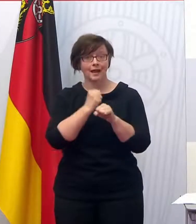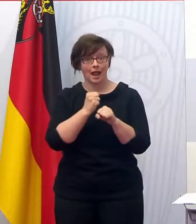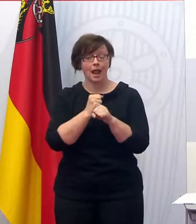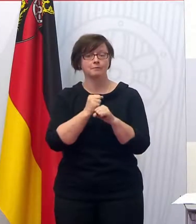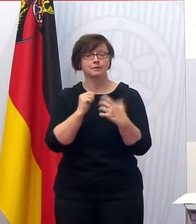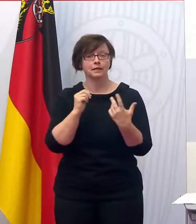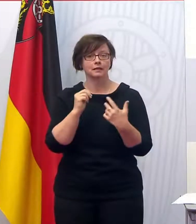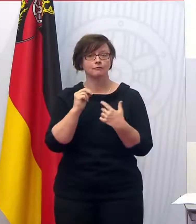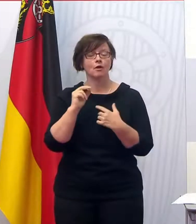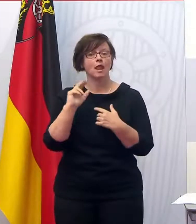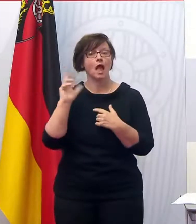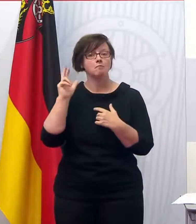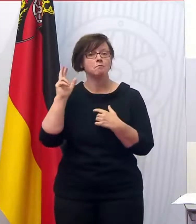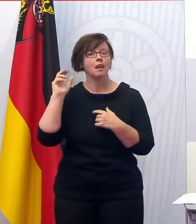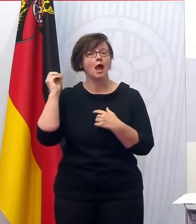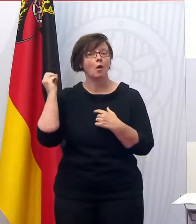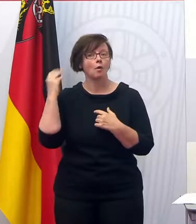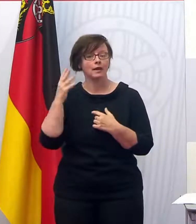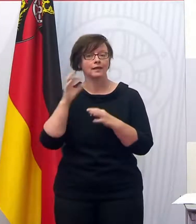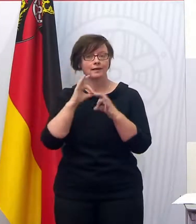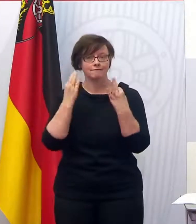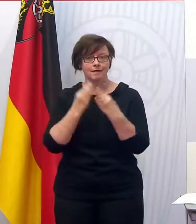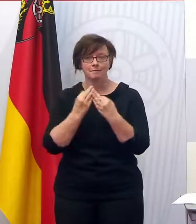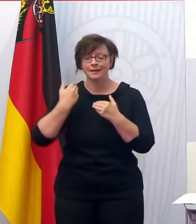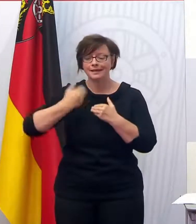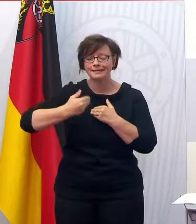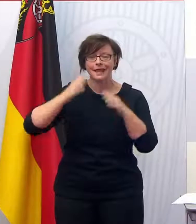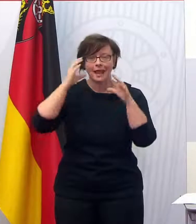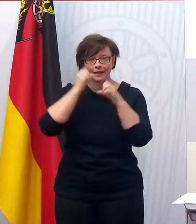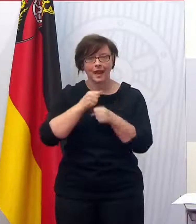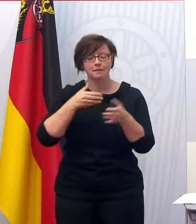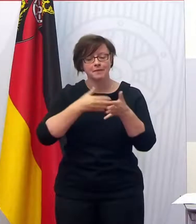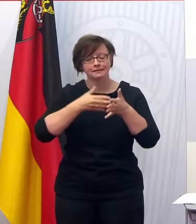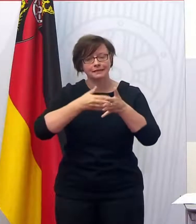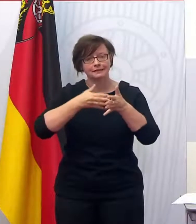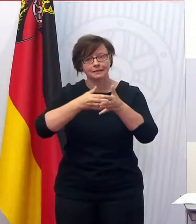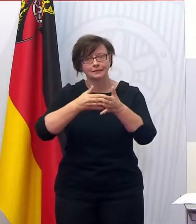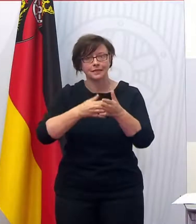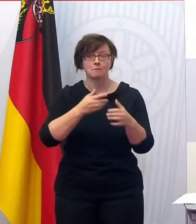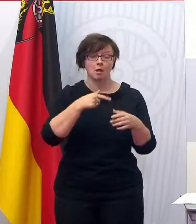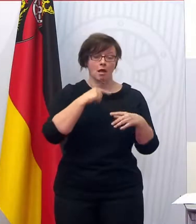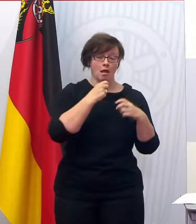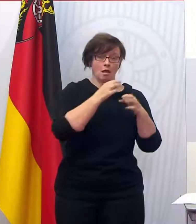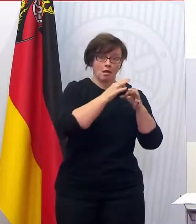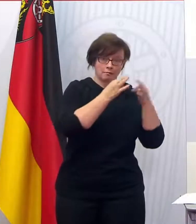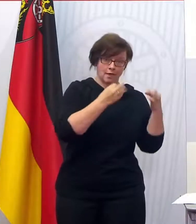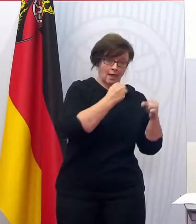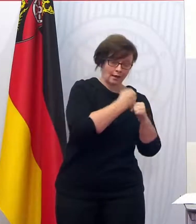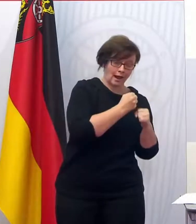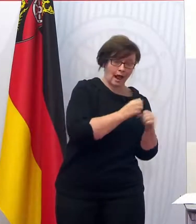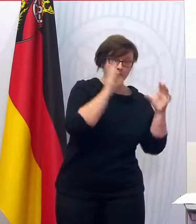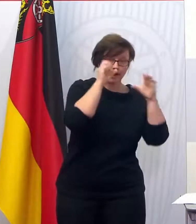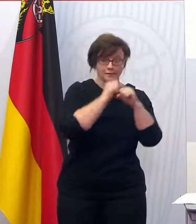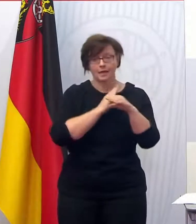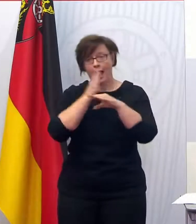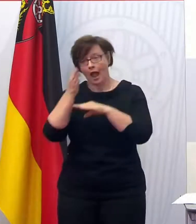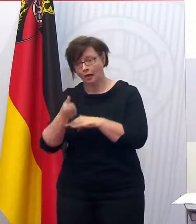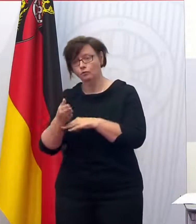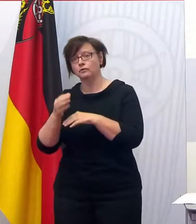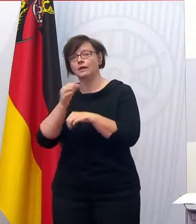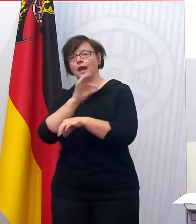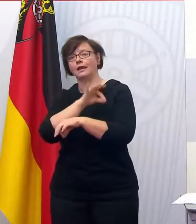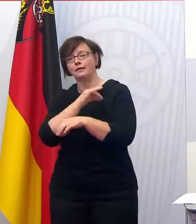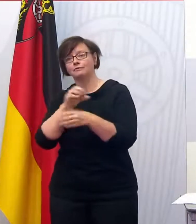Blaulichtfamilie, die da jeden Abend noch im Testzentrum stehen und neben ihrem normalen Job auch Bürgerinnen und Bürger ein bisschen mehr Freiheit